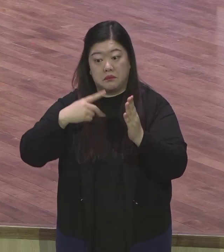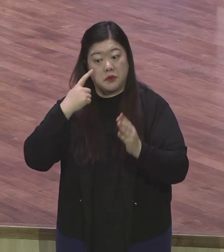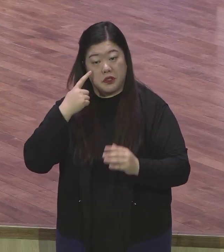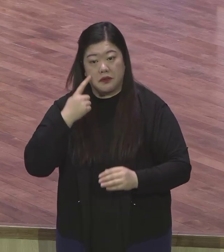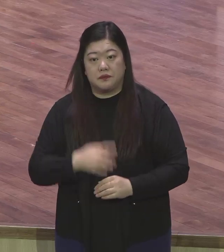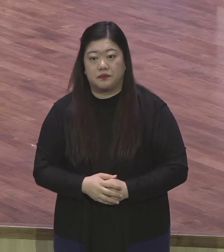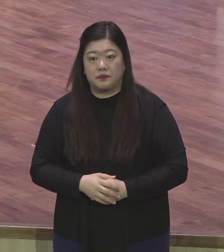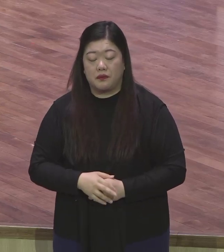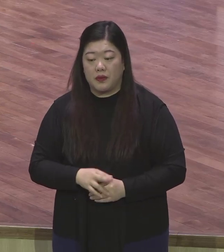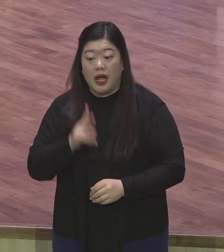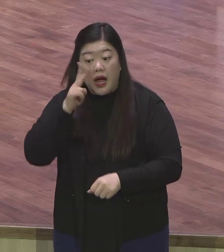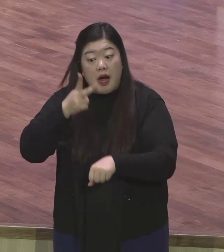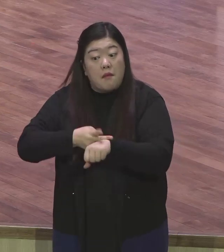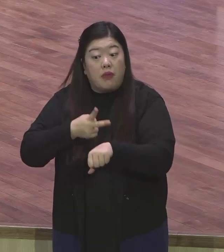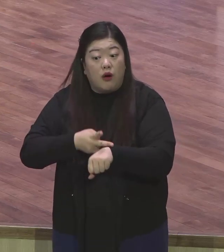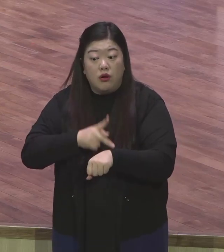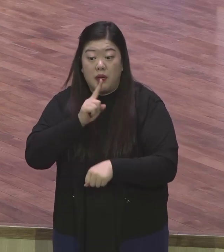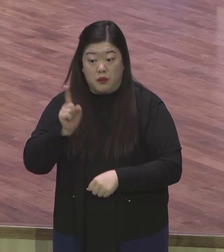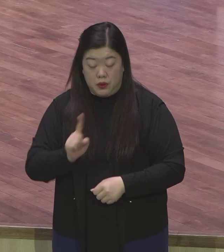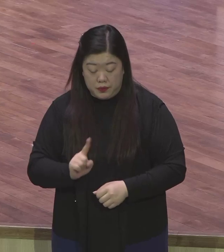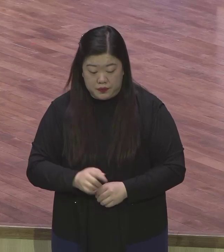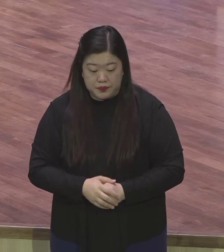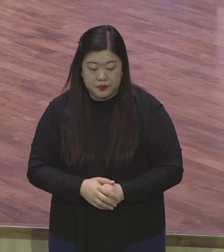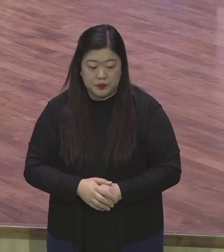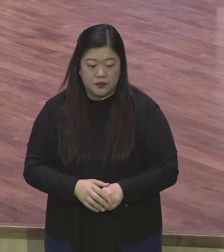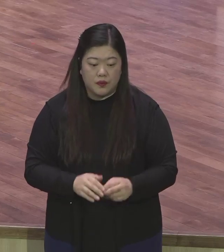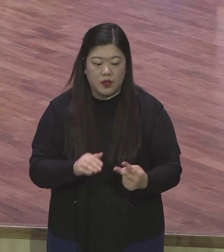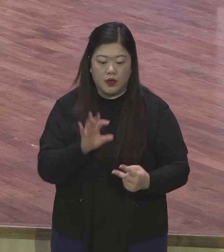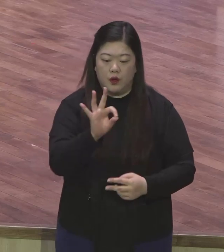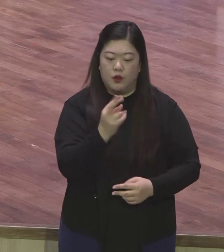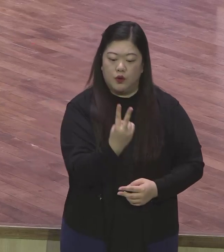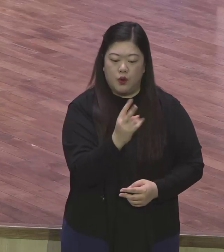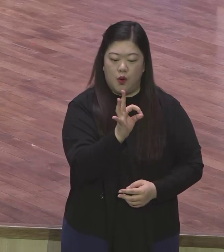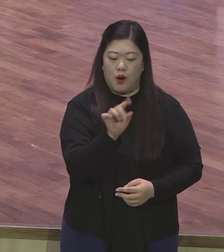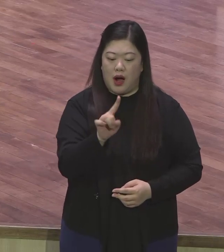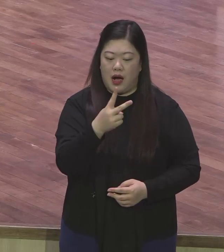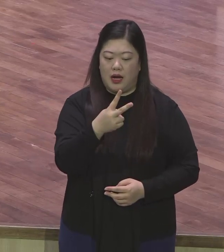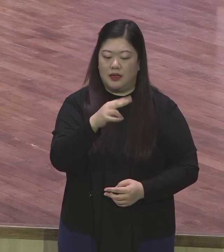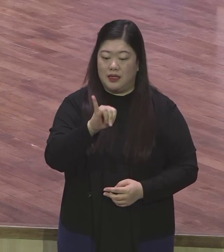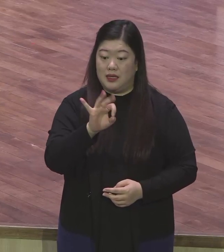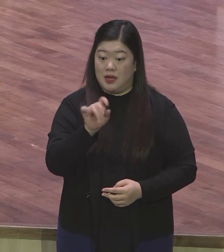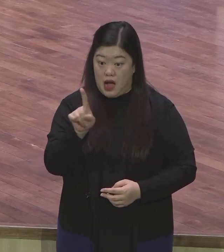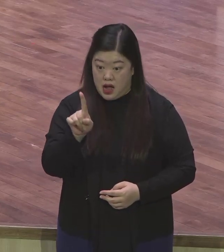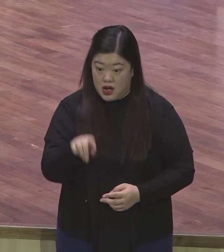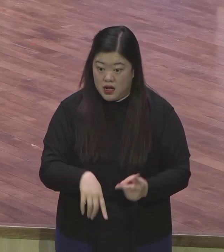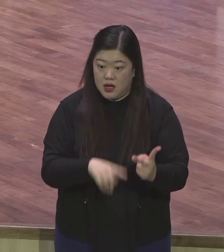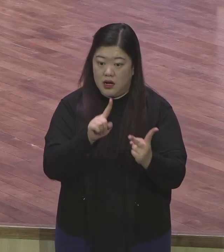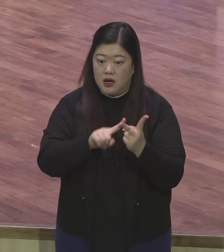교회 안의 핵심 사역자였던 요디아와 이 요디아와 이 순두계 요디아는